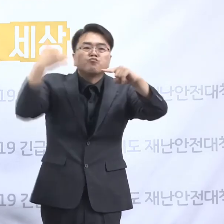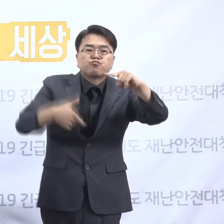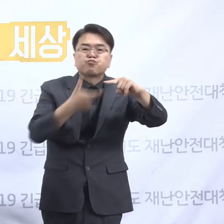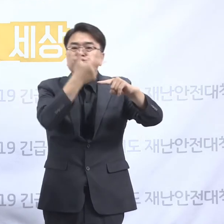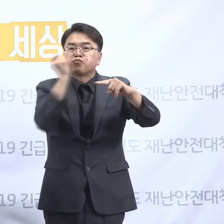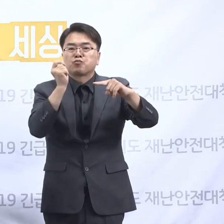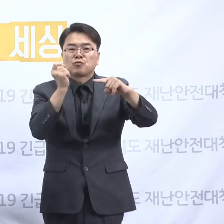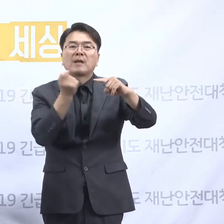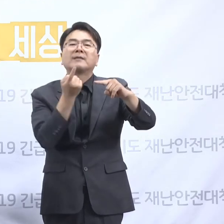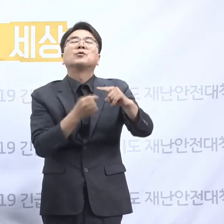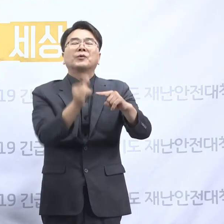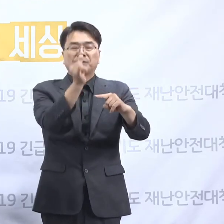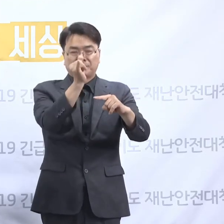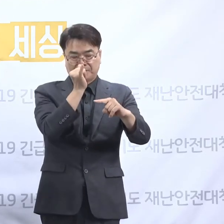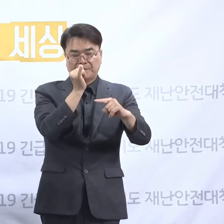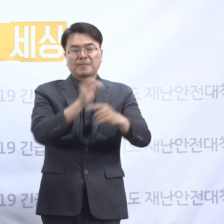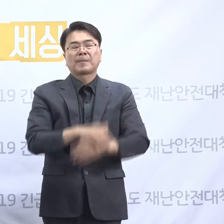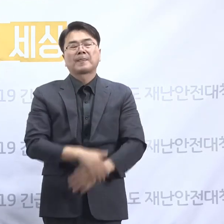있었습니다.